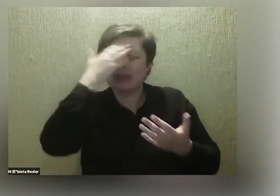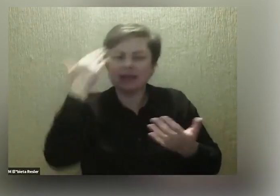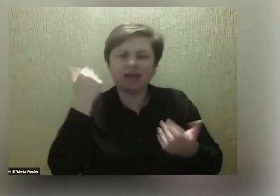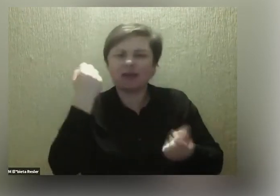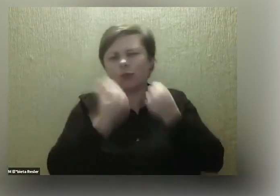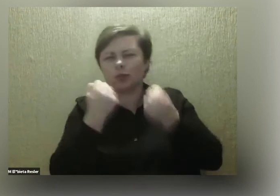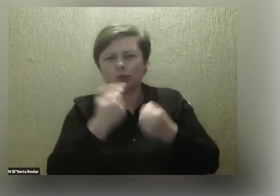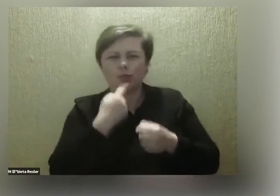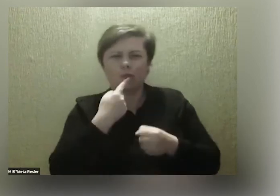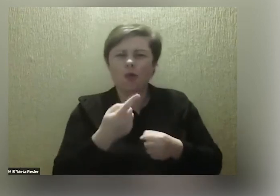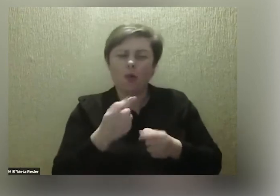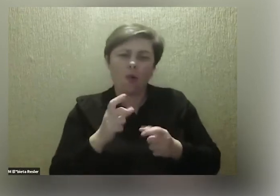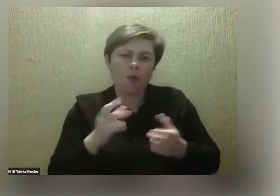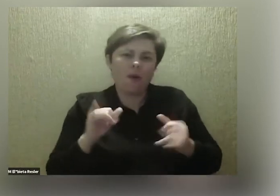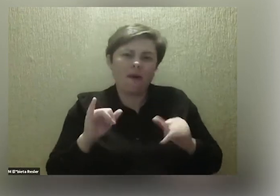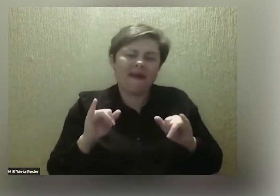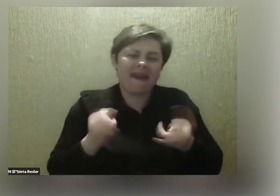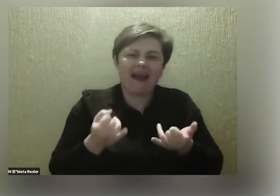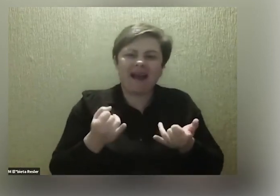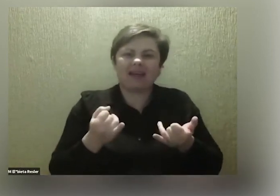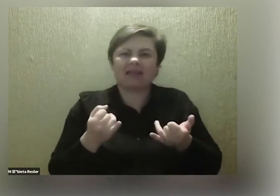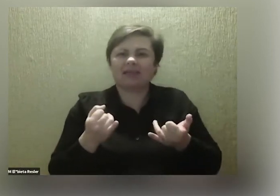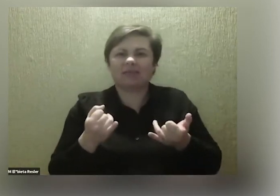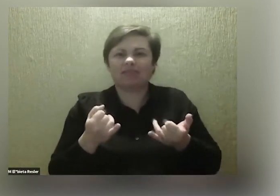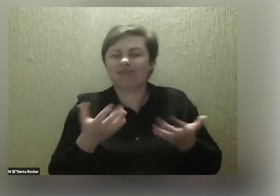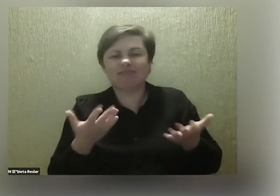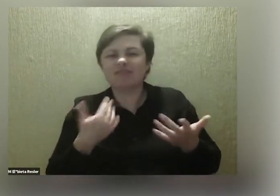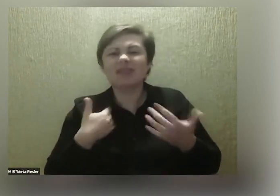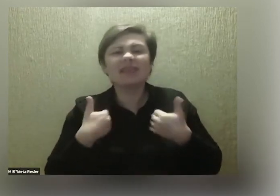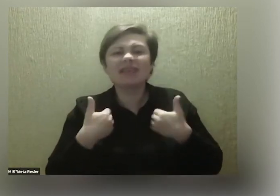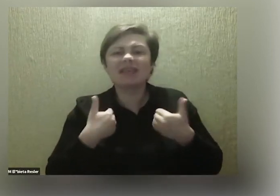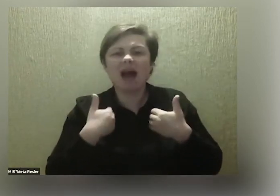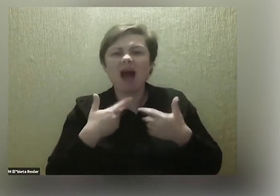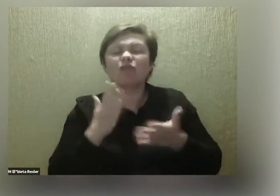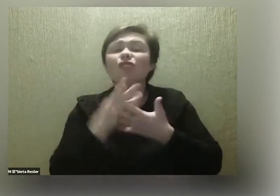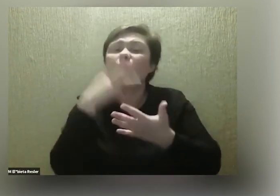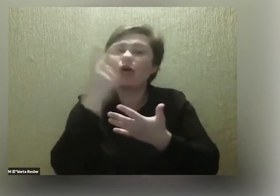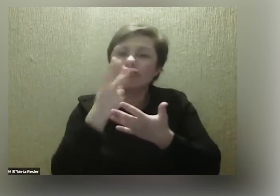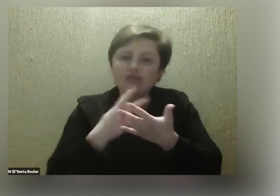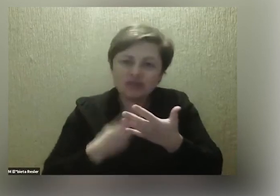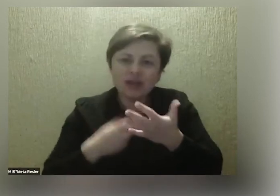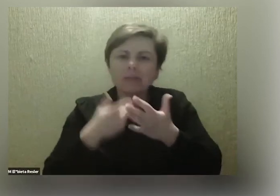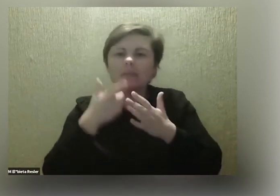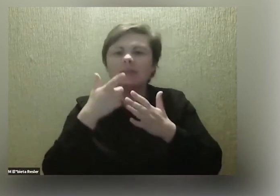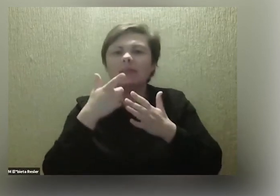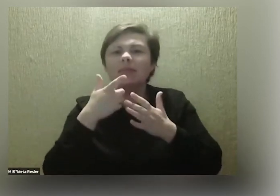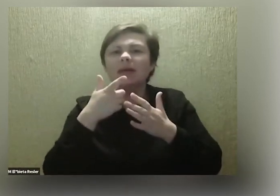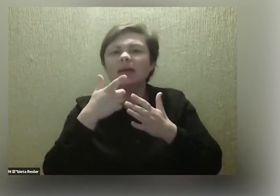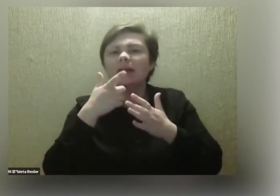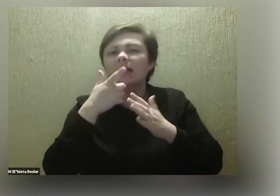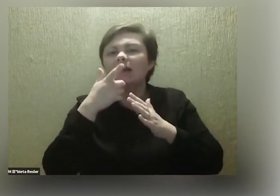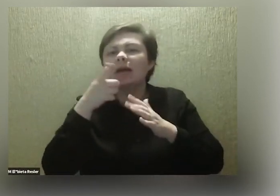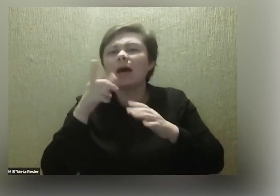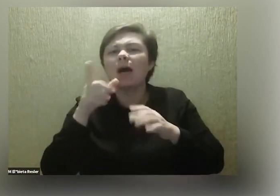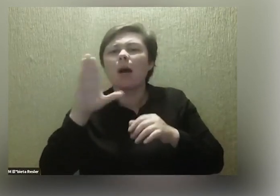trudno mi powiedzieć rzeczywiście, bo nawet nie... Ja tylko czytam listę, na